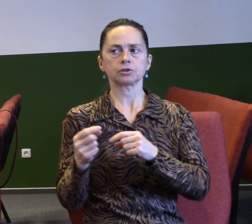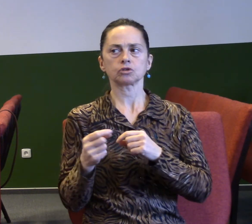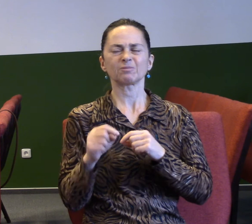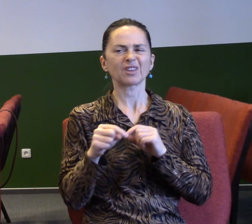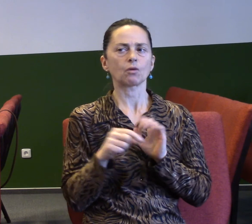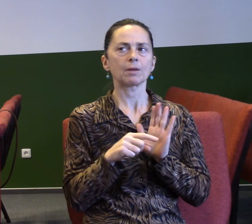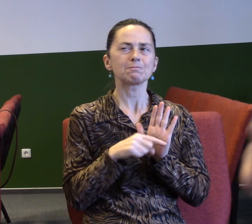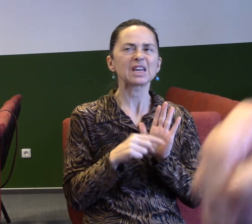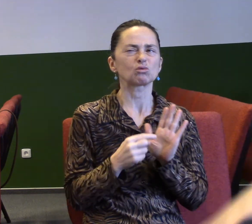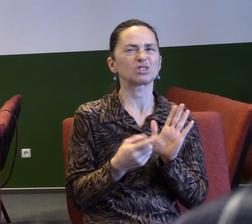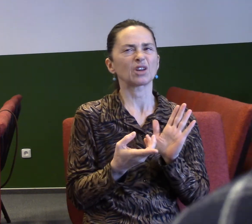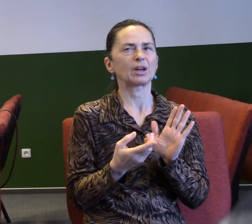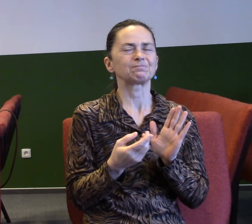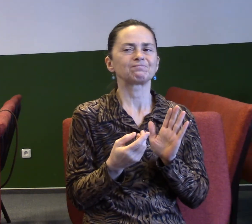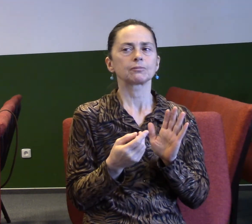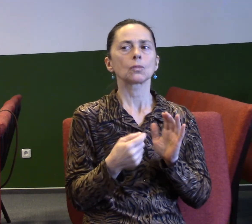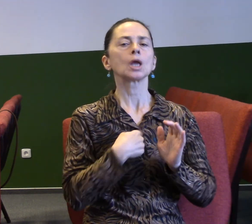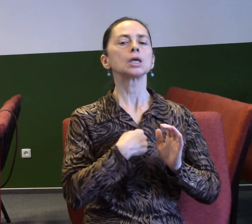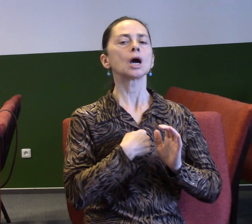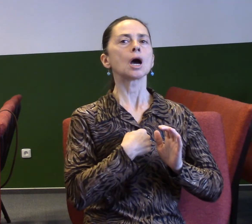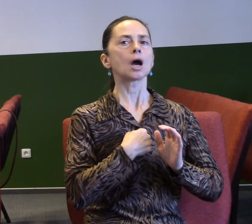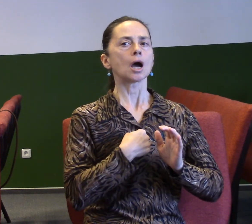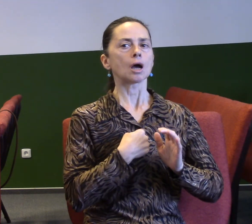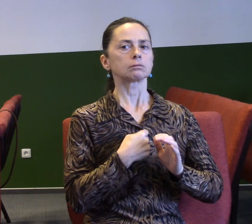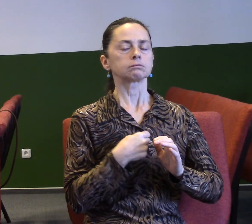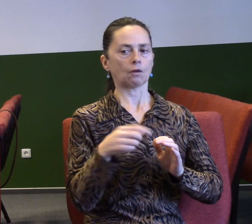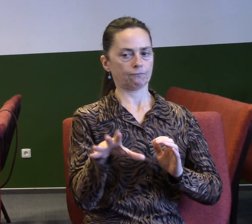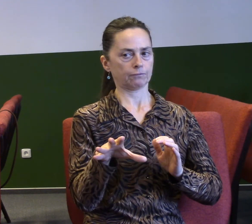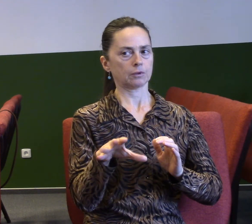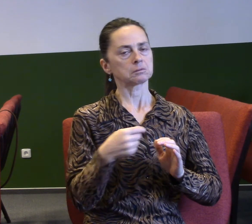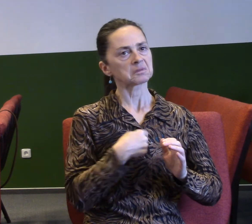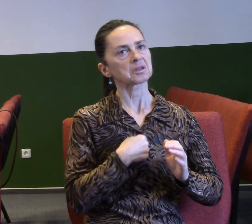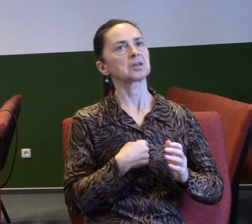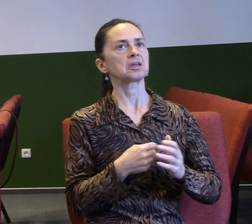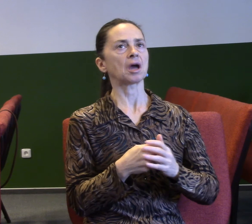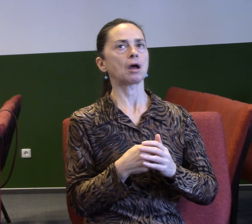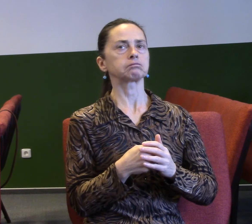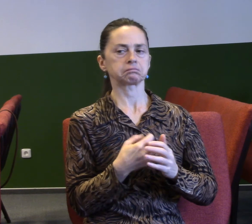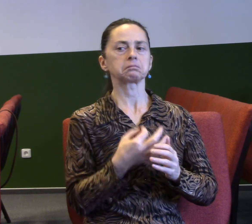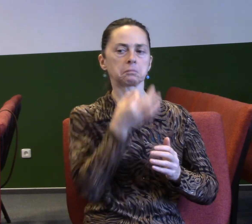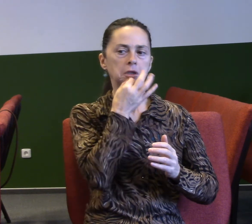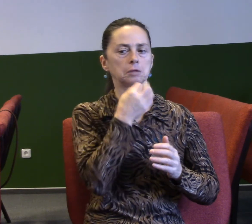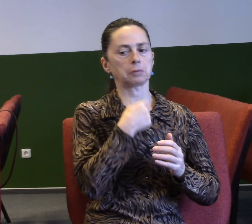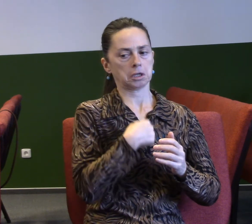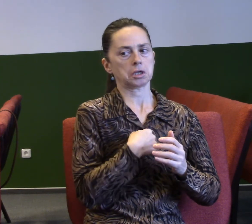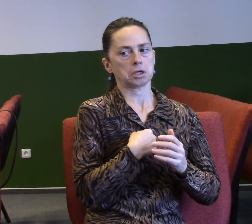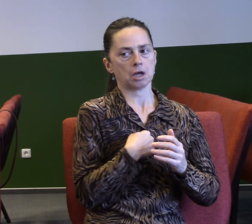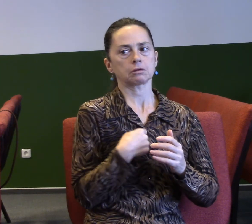slova smyslu. Já bych si to vzal na jeho místě a proto on si to chce určitě taky vzít.